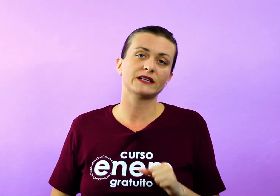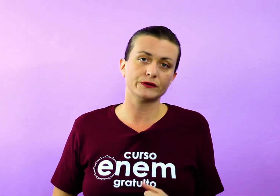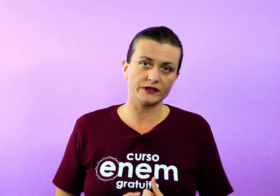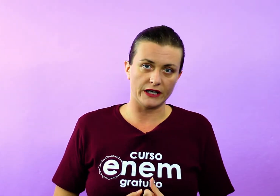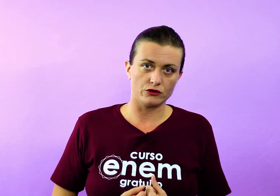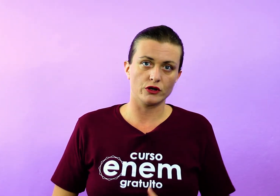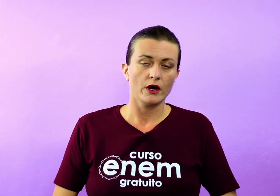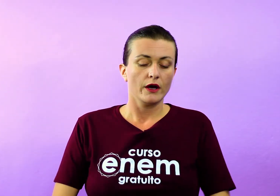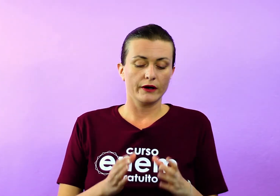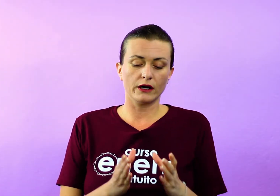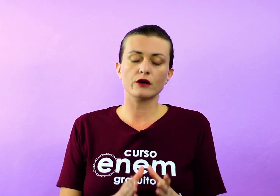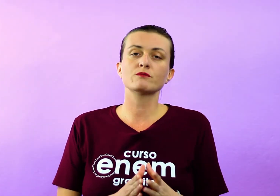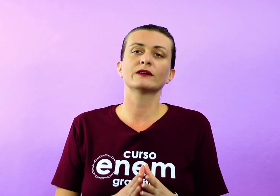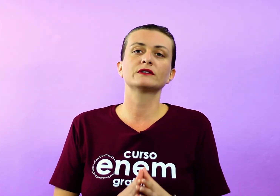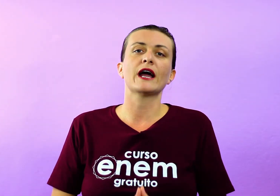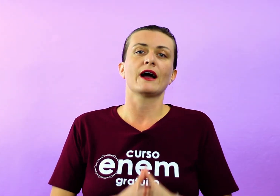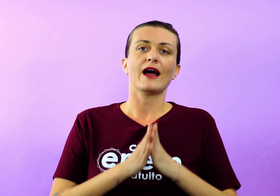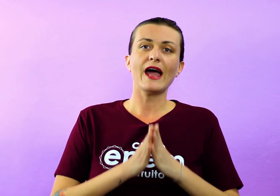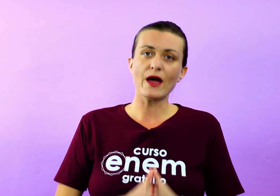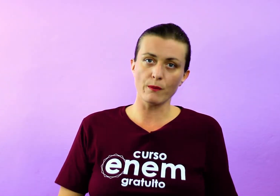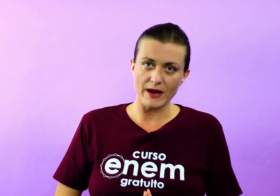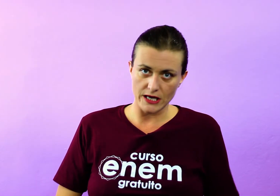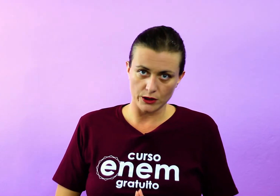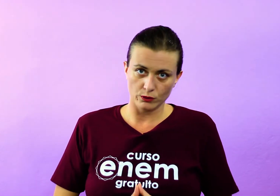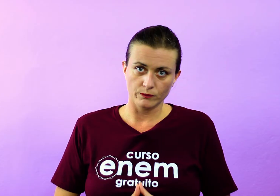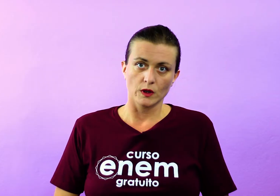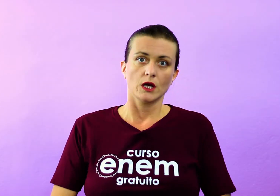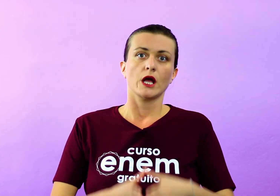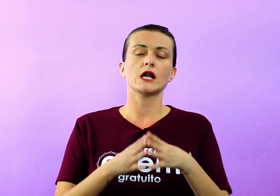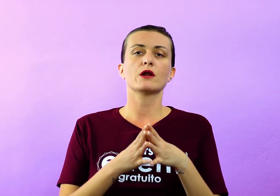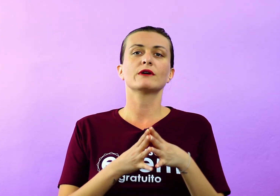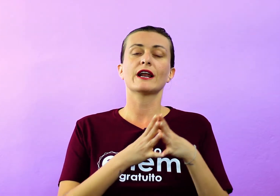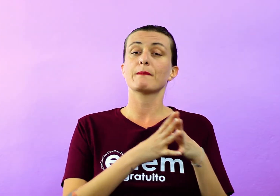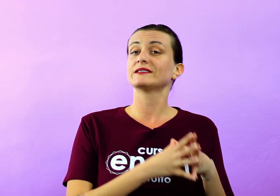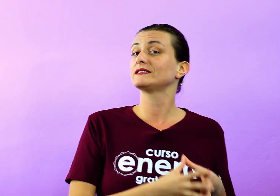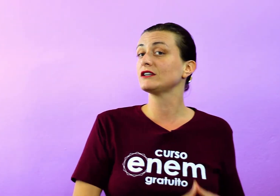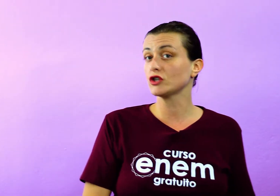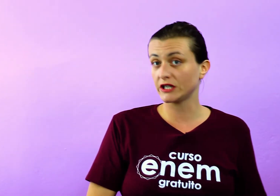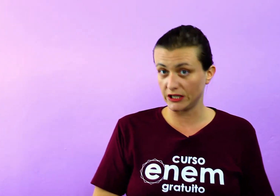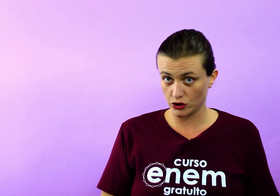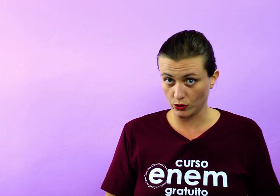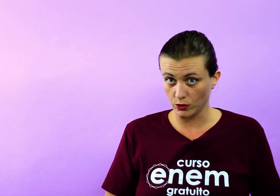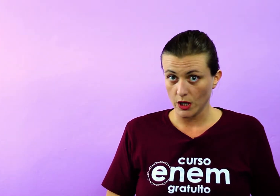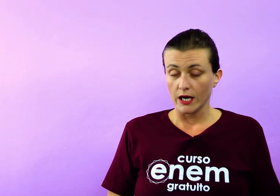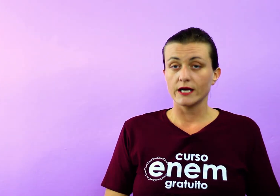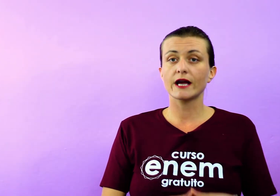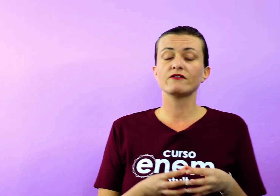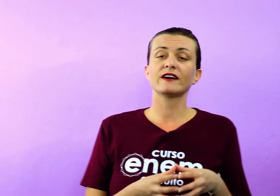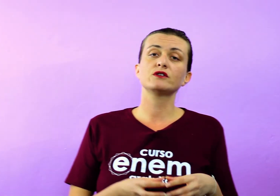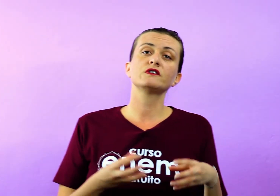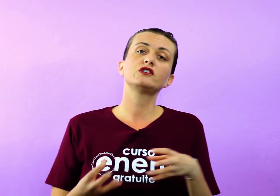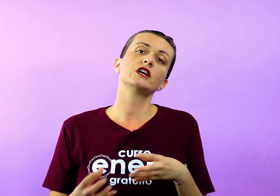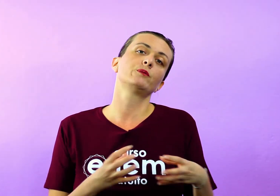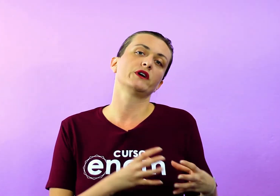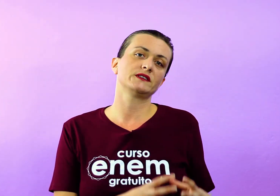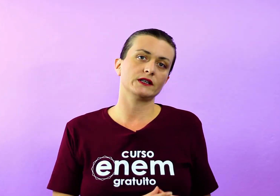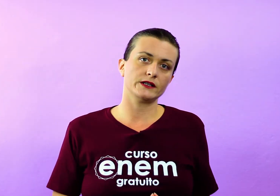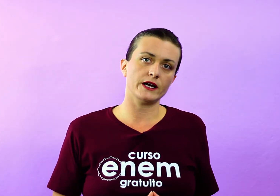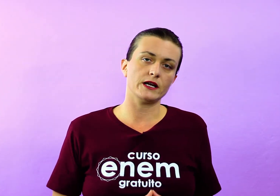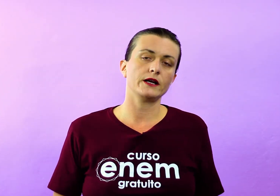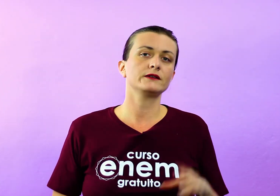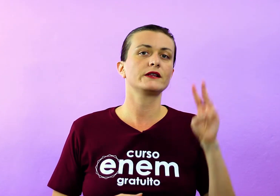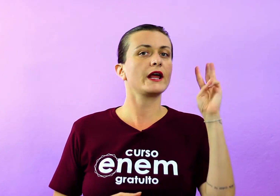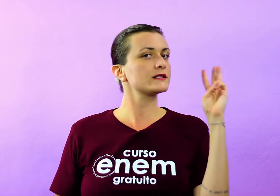vamos pensar o seguinte. O Gregório de Matos Guerra era um baiano. Ele era um cara bastante crítico. E ele vai dividir a